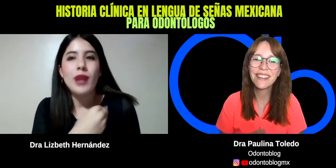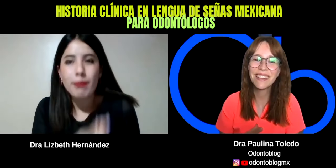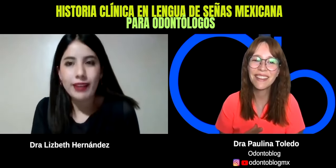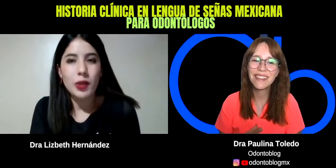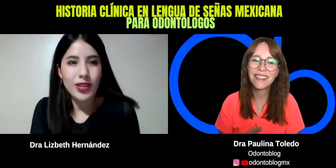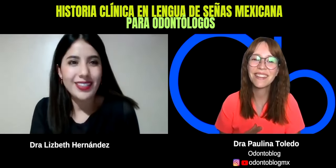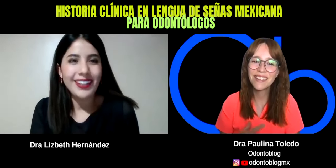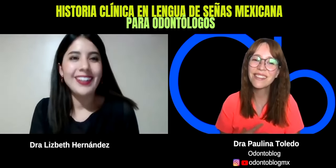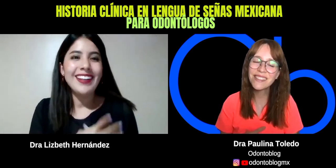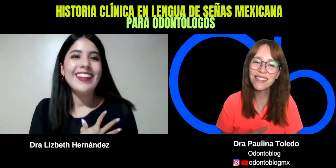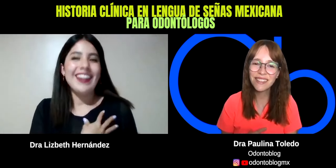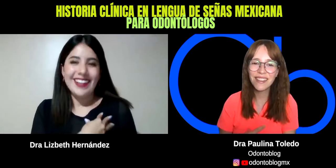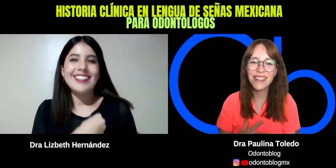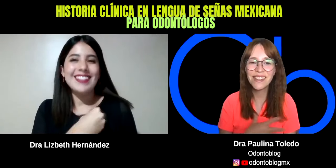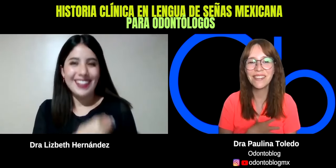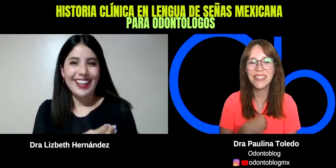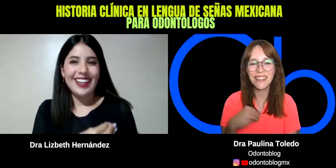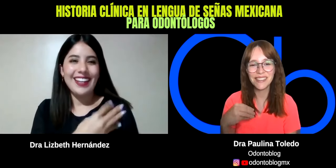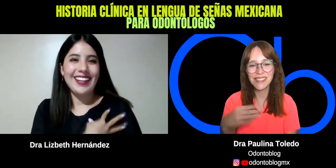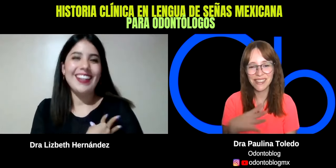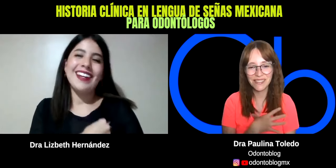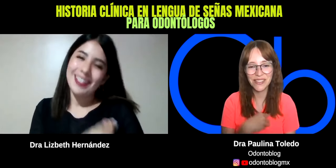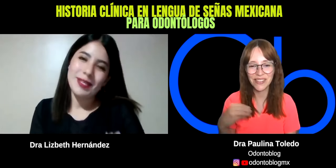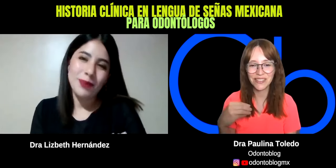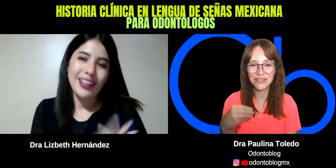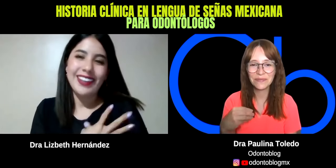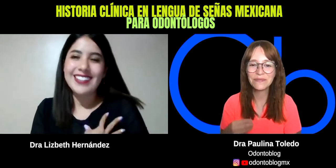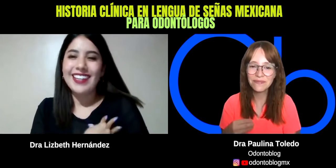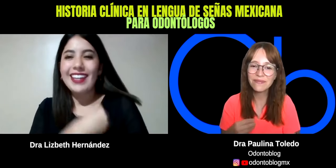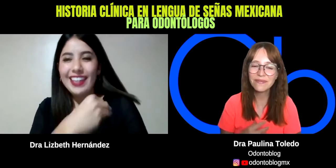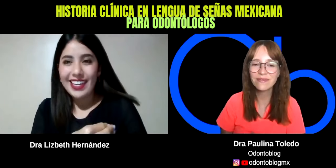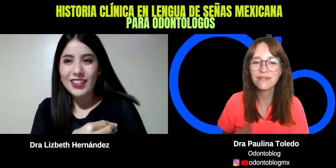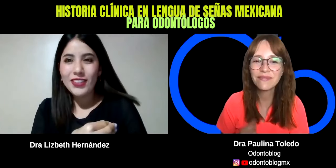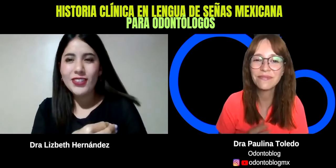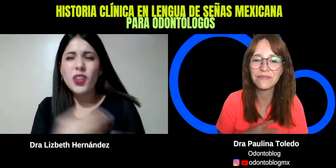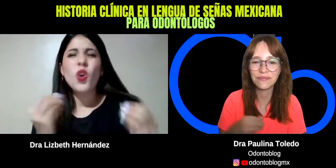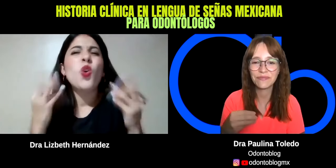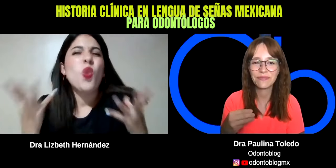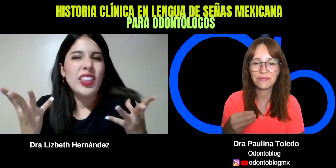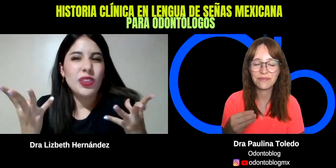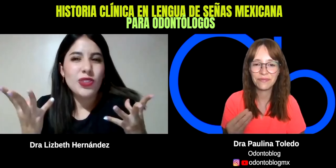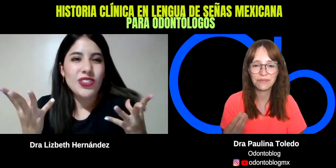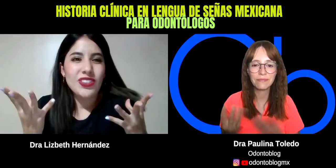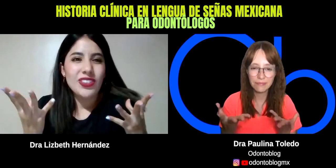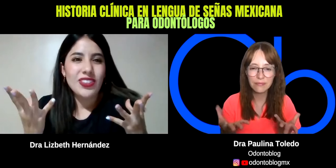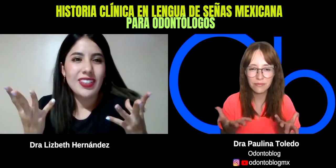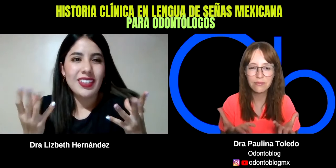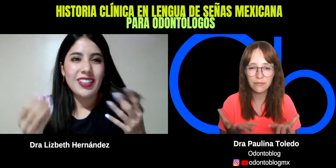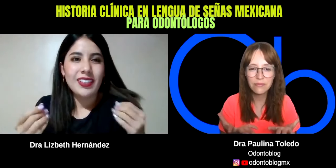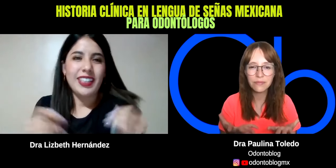parte nuestra. Está bonita. Es muy linda, sí, hijos, ¿cuántos? Ya te va